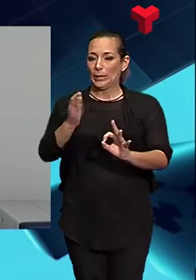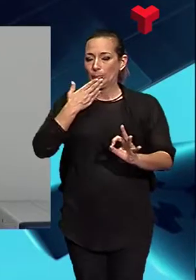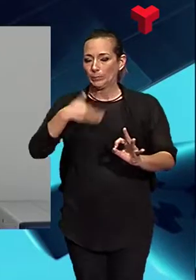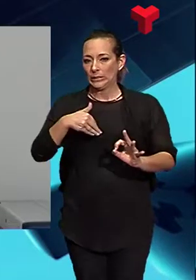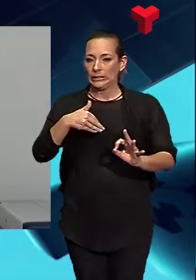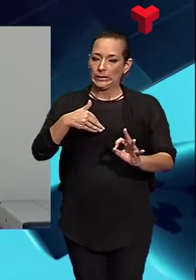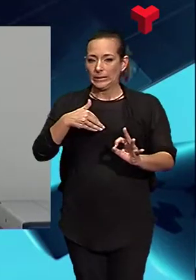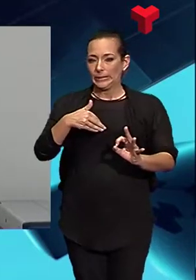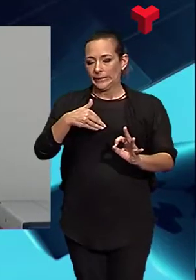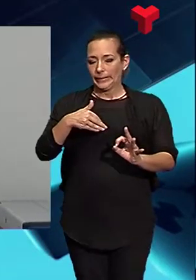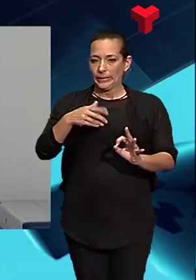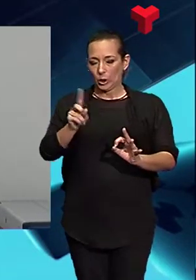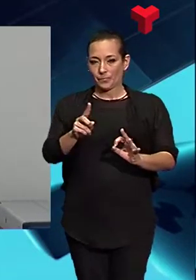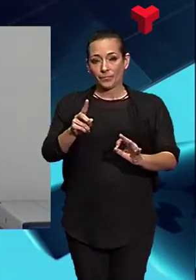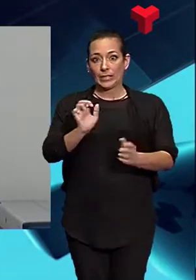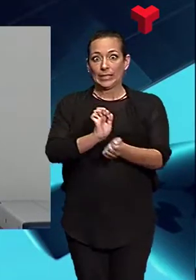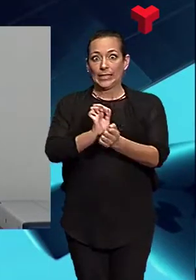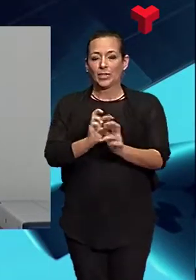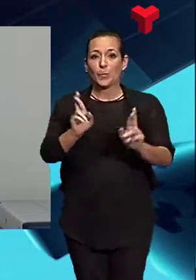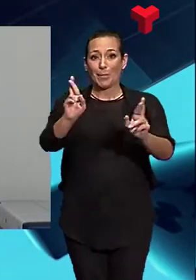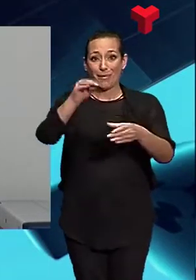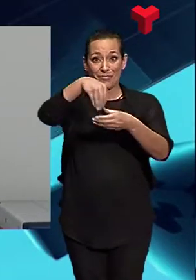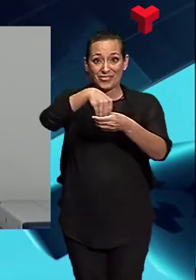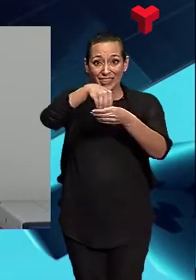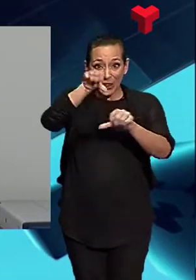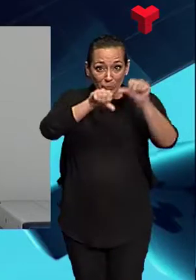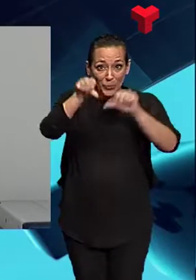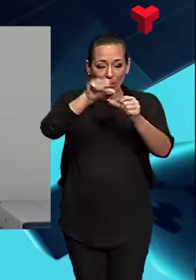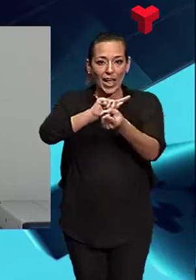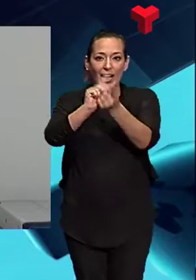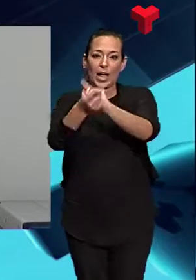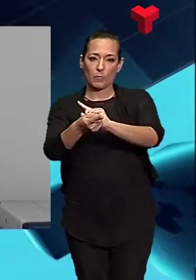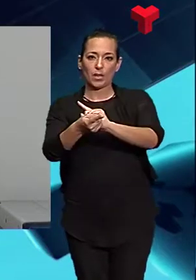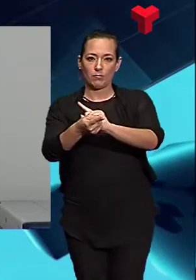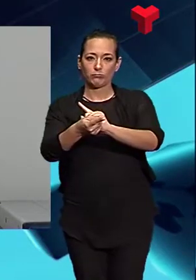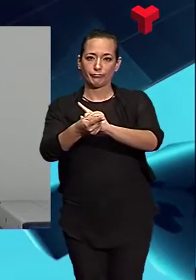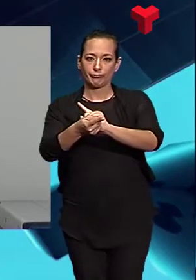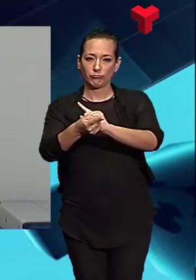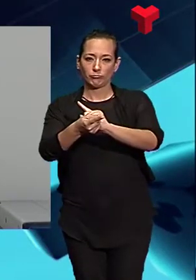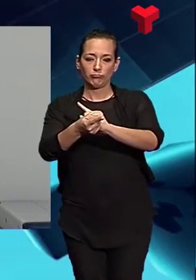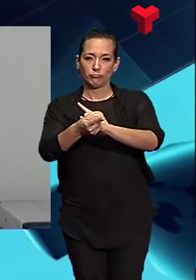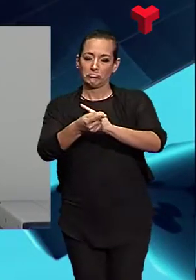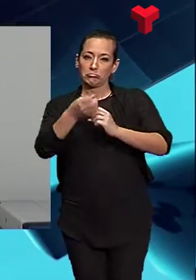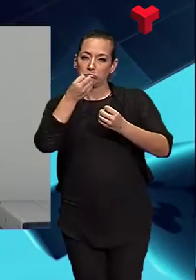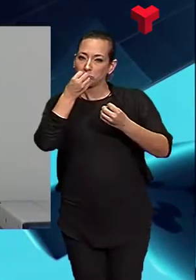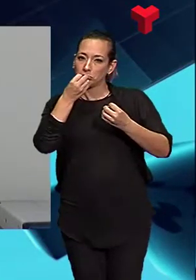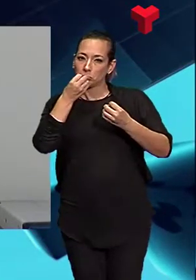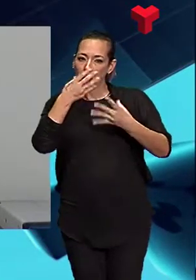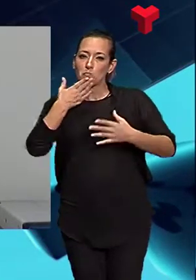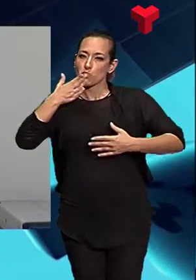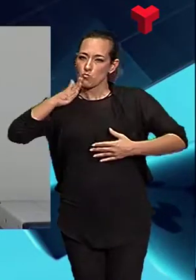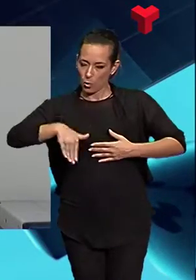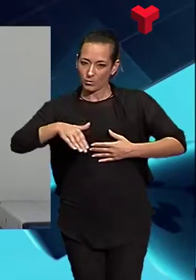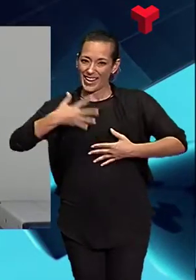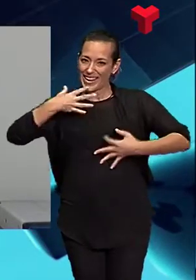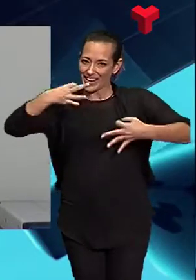I, bueno, esperem que aquest any, amb el canvi que s'ha fet, sigui més ajustada a la realitat